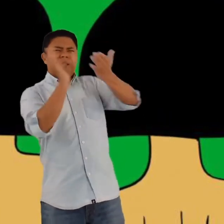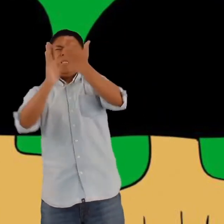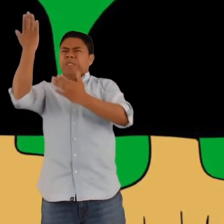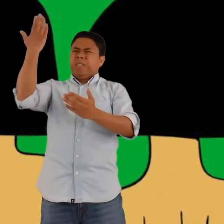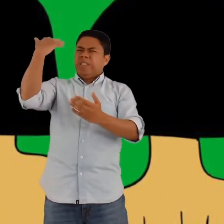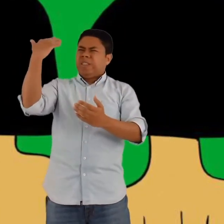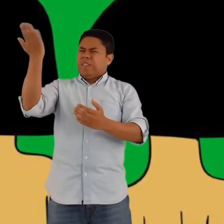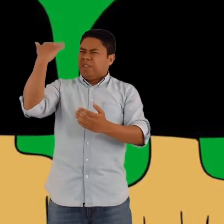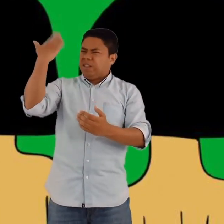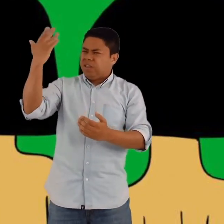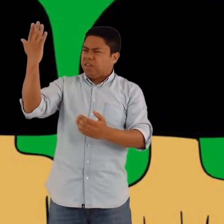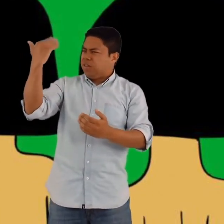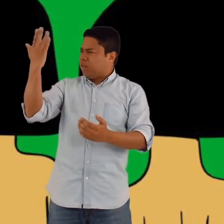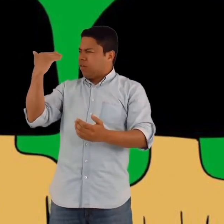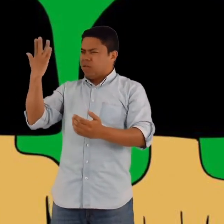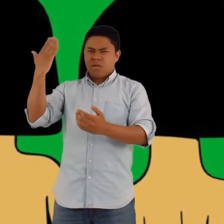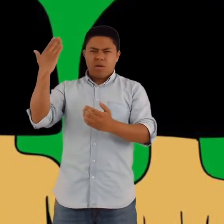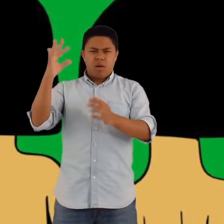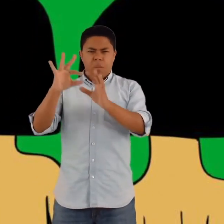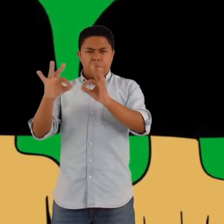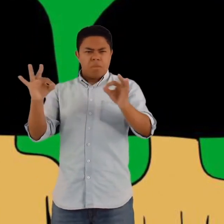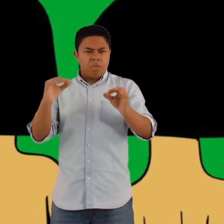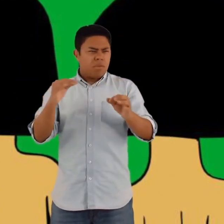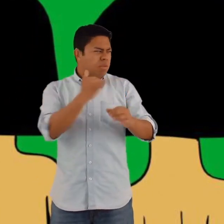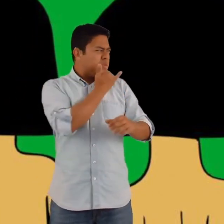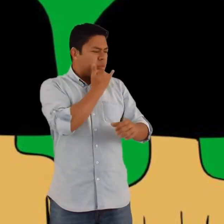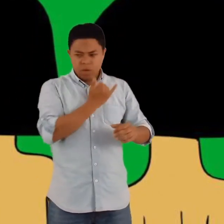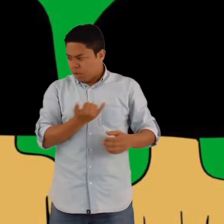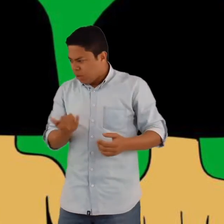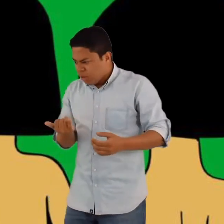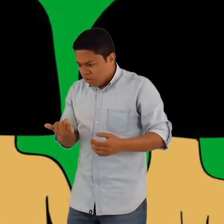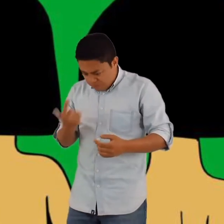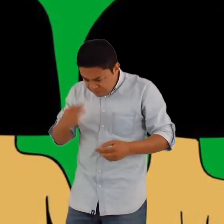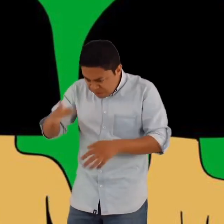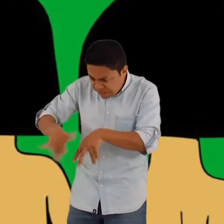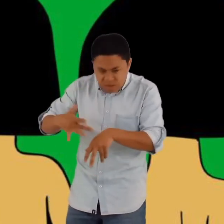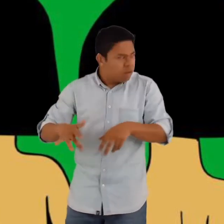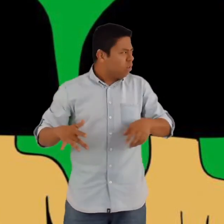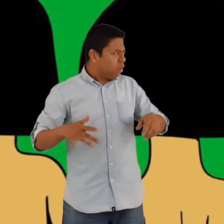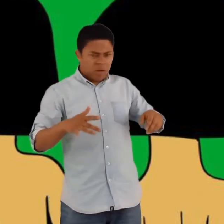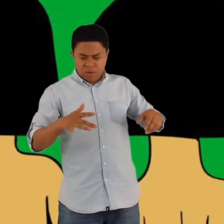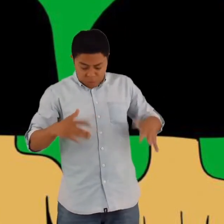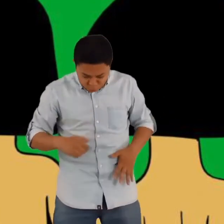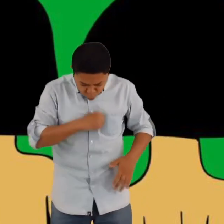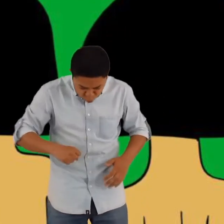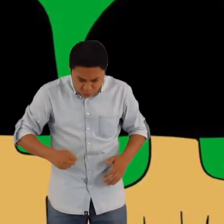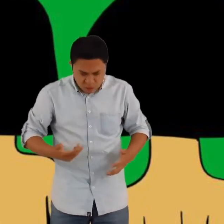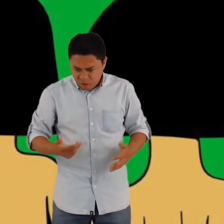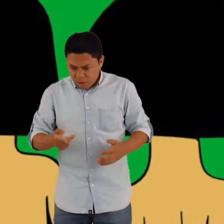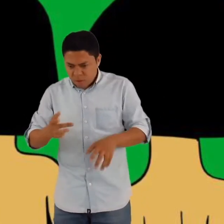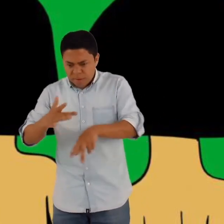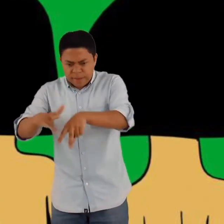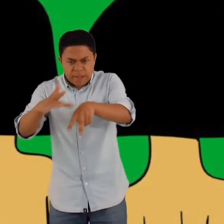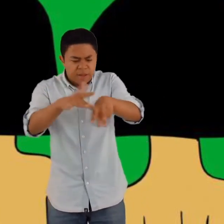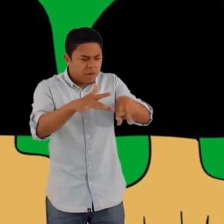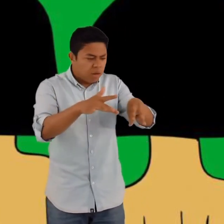Y les dijo, Miren, estamos desnudos. Los demás huyeron. No hay nadie más en la aldea.